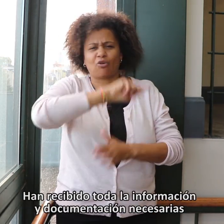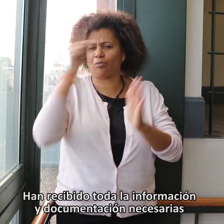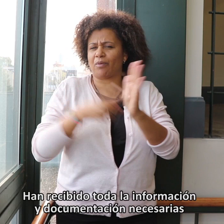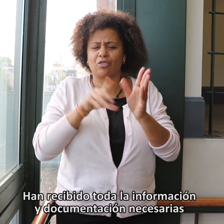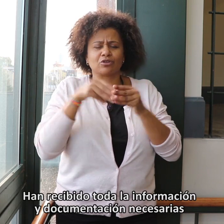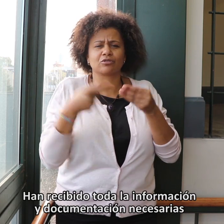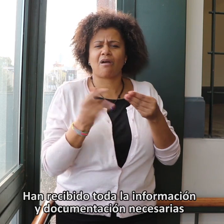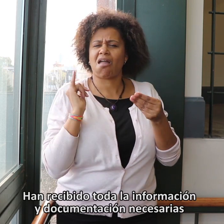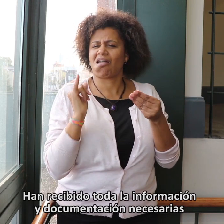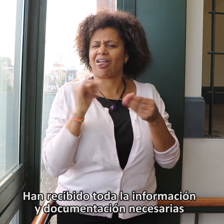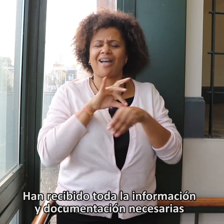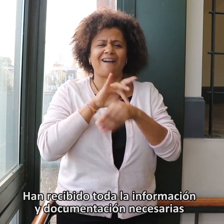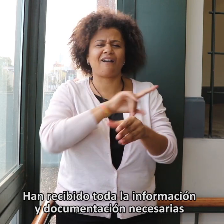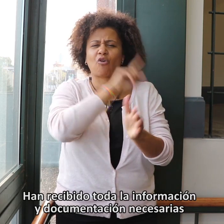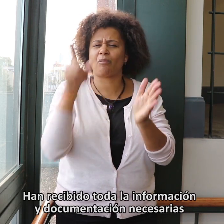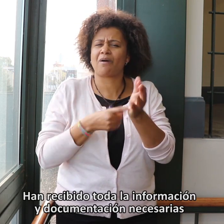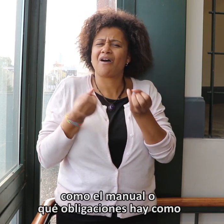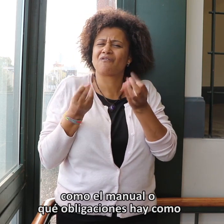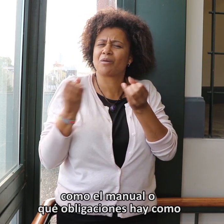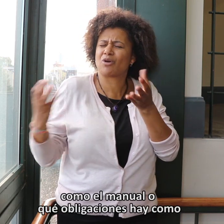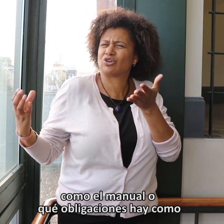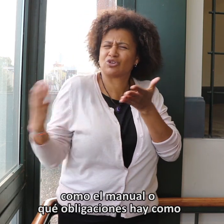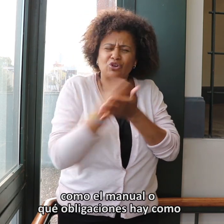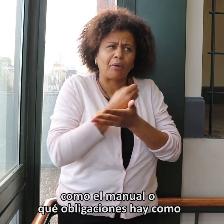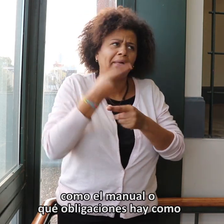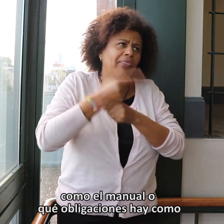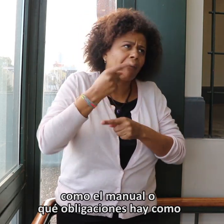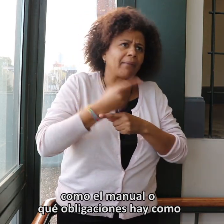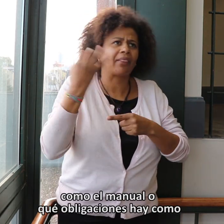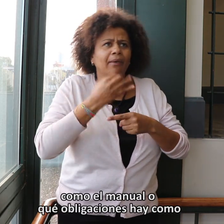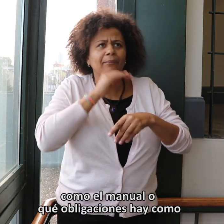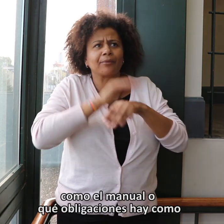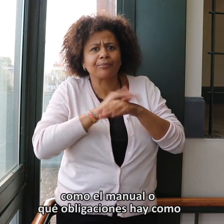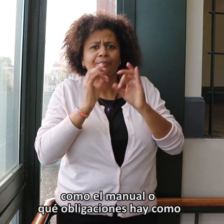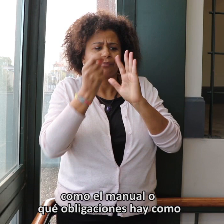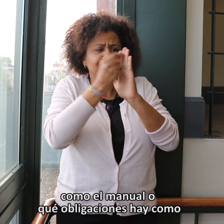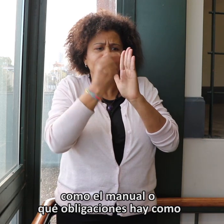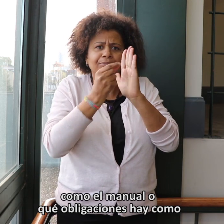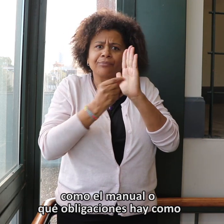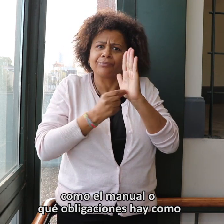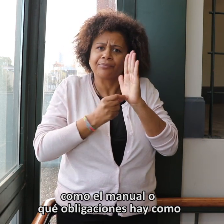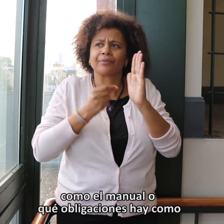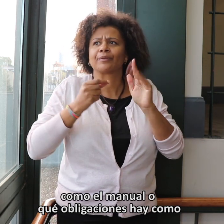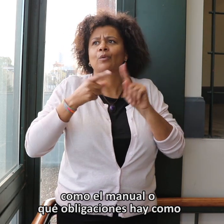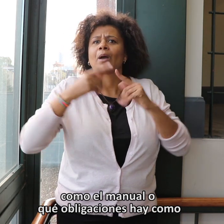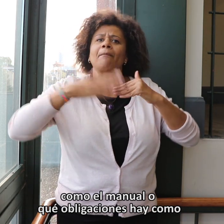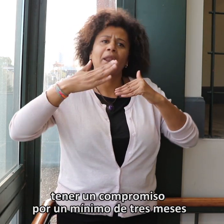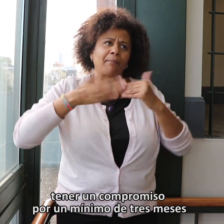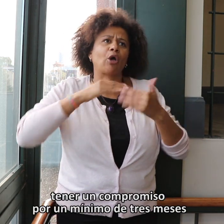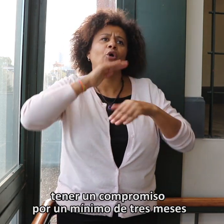recibido toda la información y documentación necesarias, como el manual o qué obligaciones hay, como por ejemplo, tener un compromiso